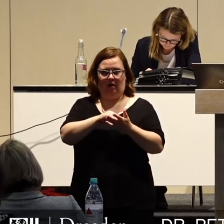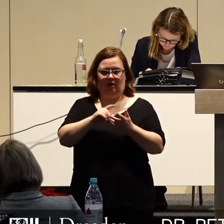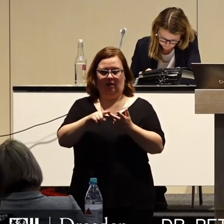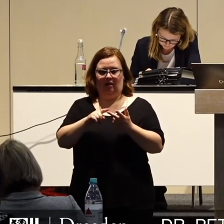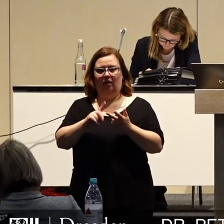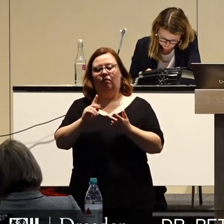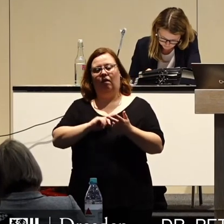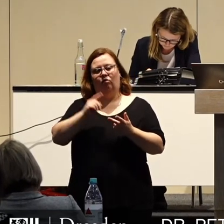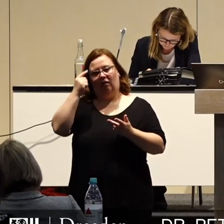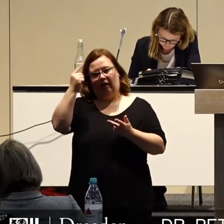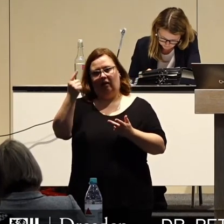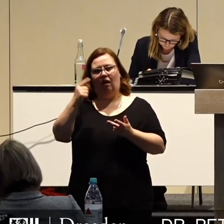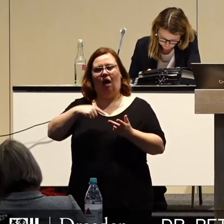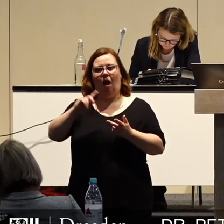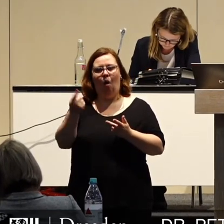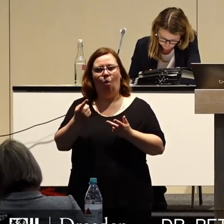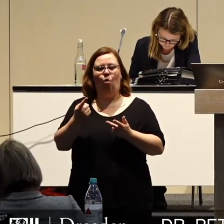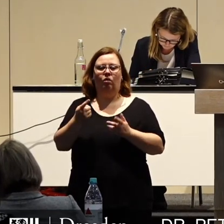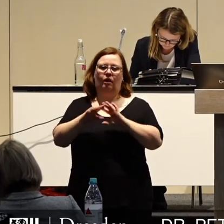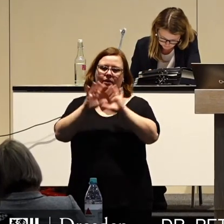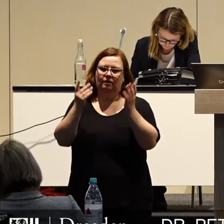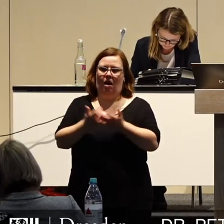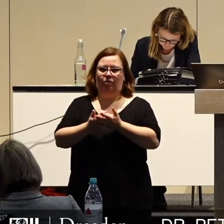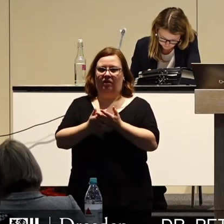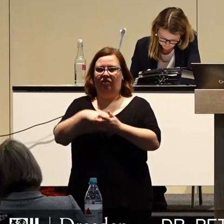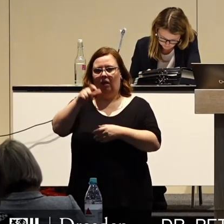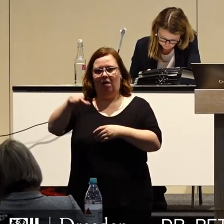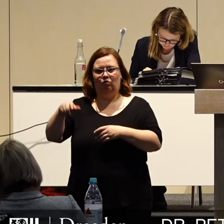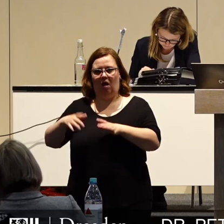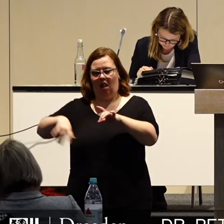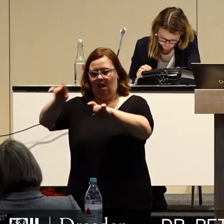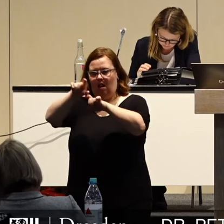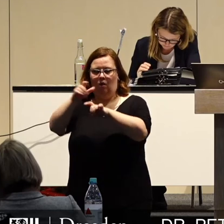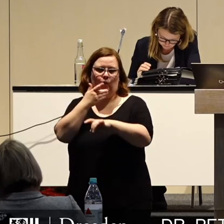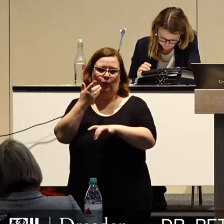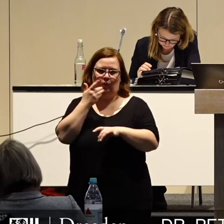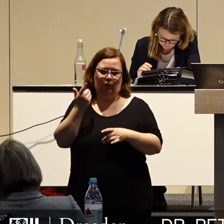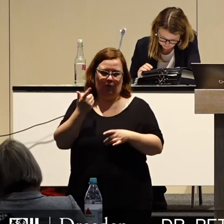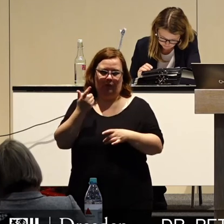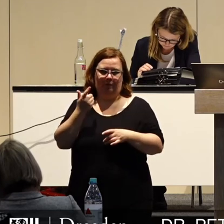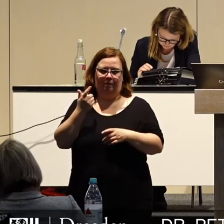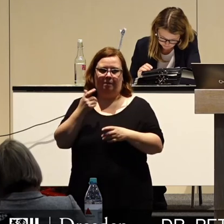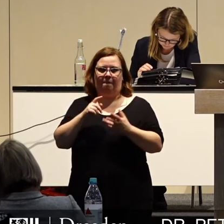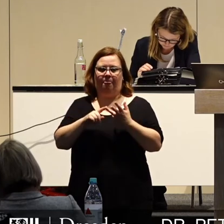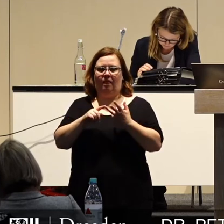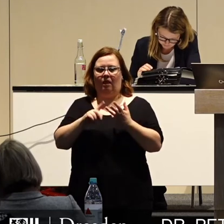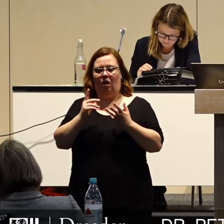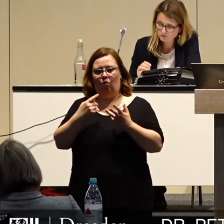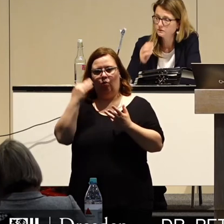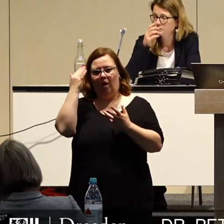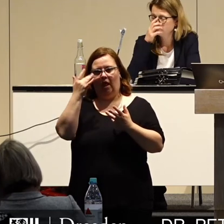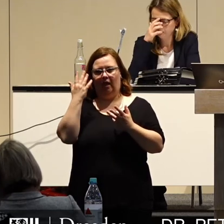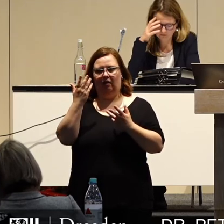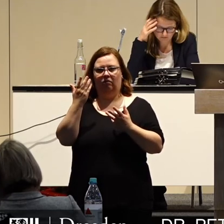Dass wir davon ausgegangen sind, wir werden in der Summe keinen Personalaufwuchs haben. Dass wir davon ausgegangen sind, wir